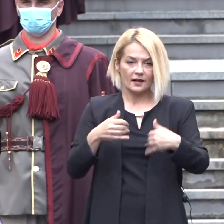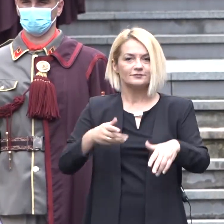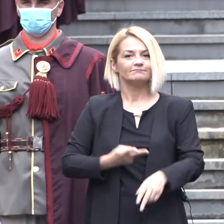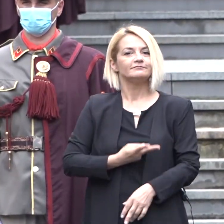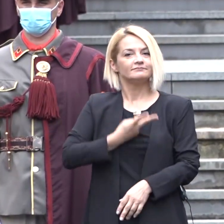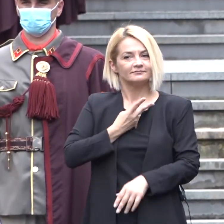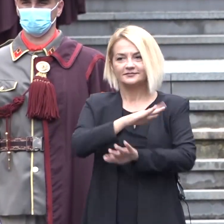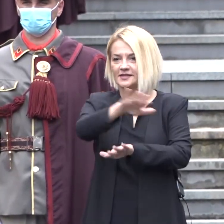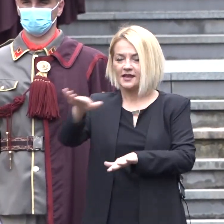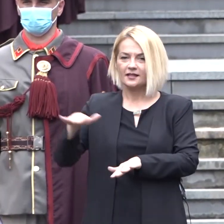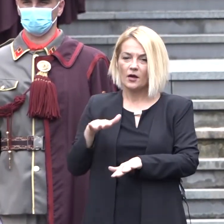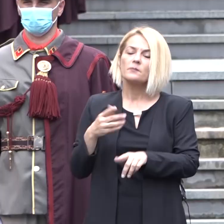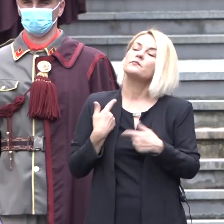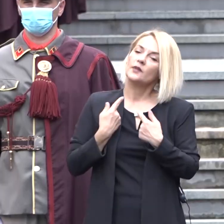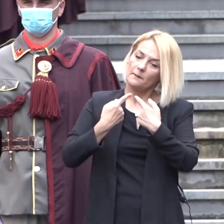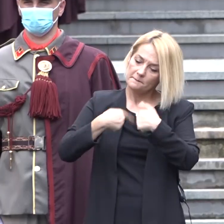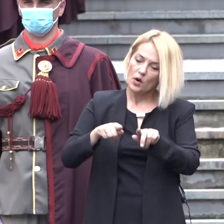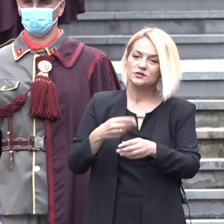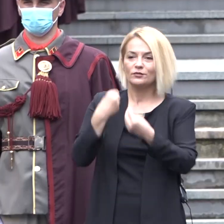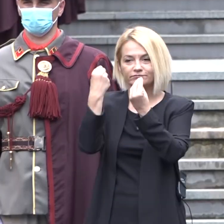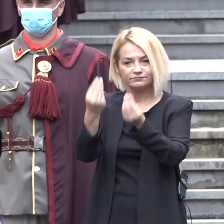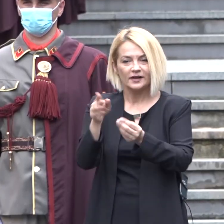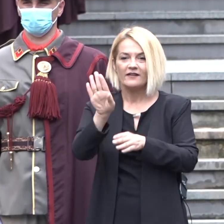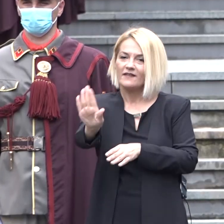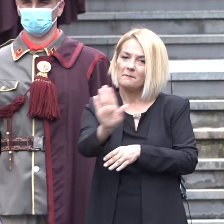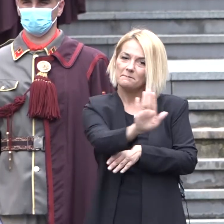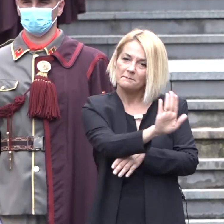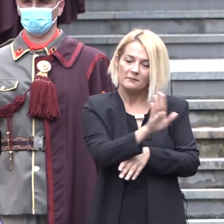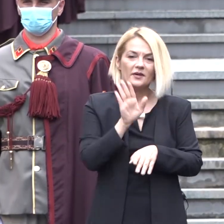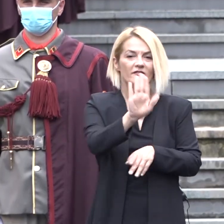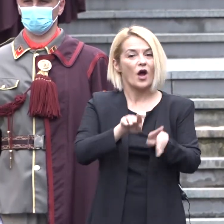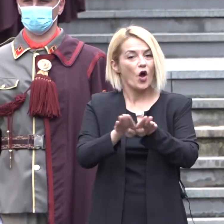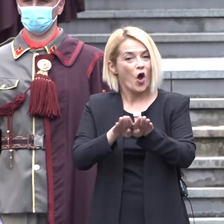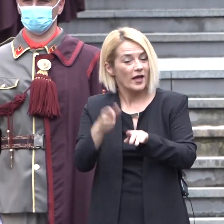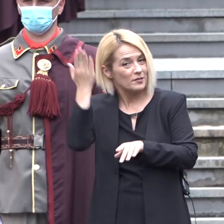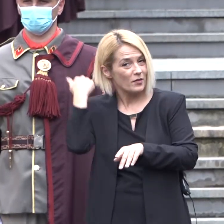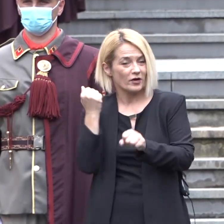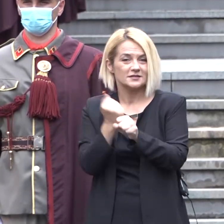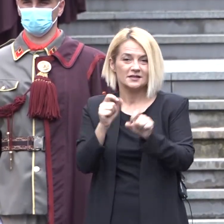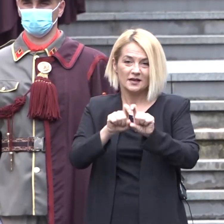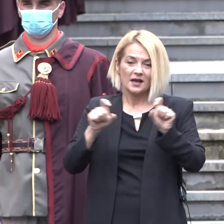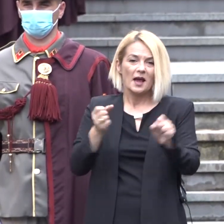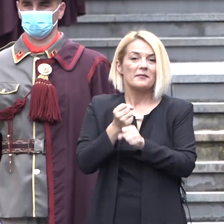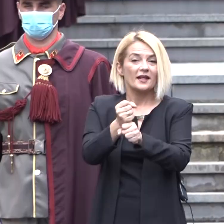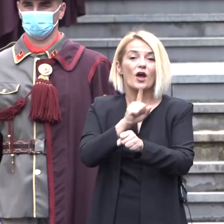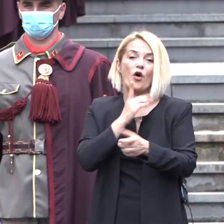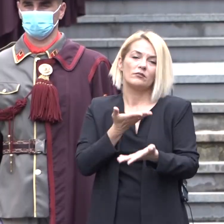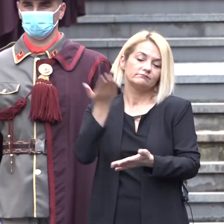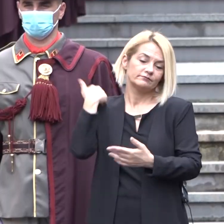гордејеме сите, посебно ви припаѓа вам и на вашите колеги од собраницките клупи кои повеќе не се меѓу нас.